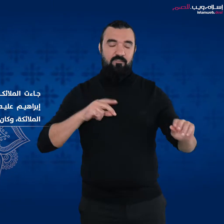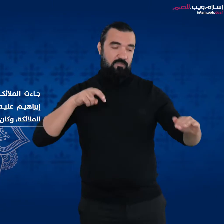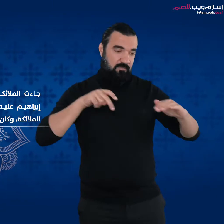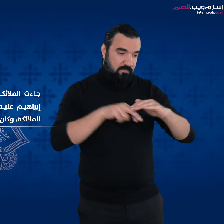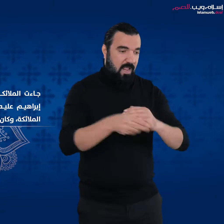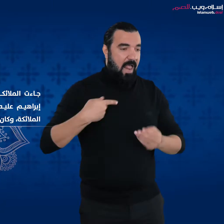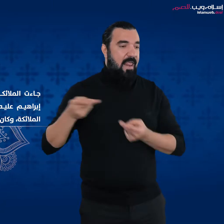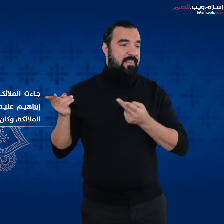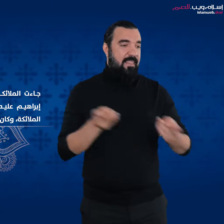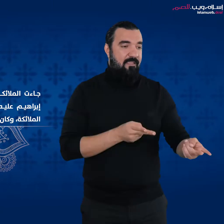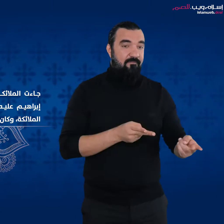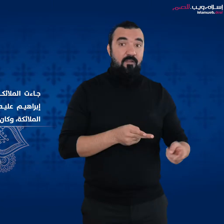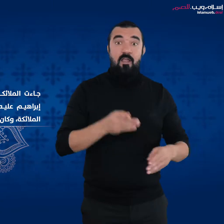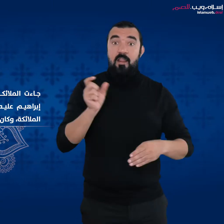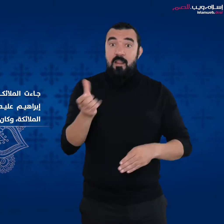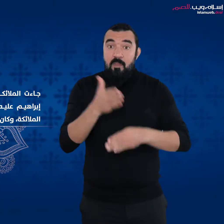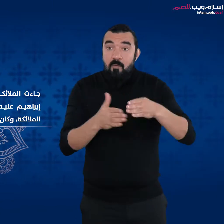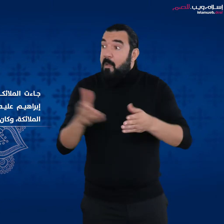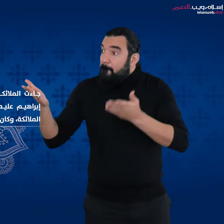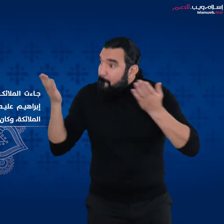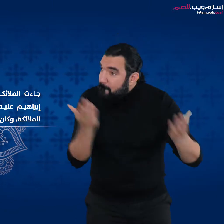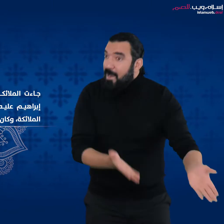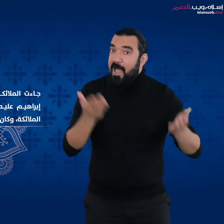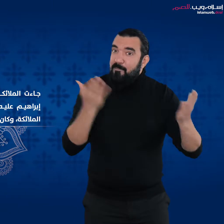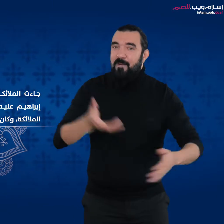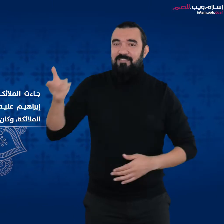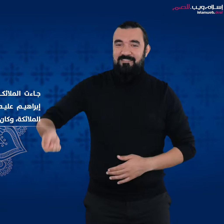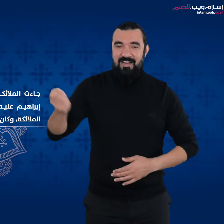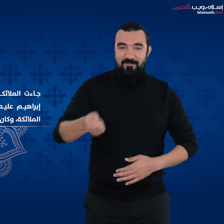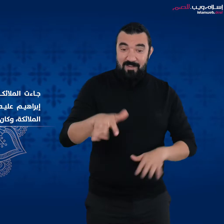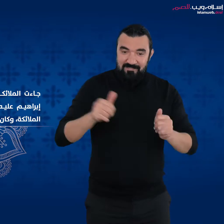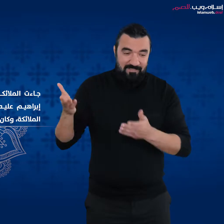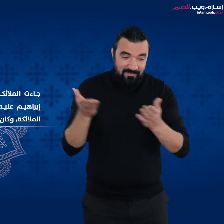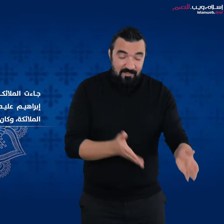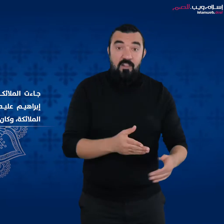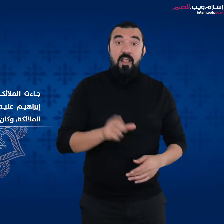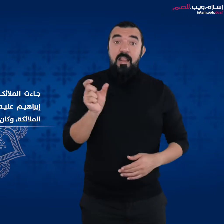السلام وهو لا يعرف أنهم من الملائكة